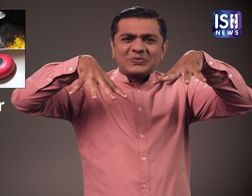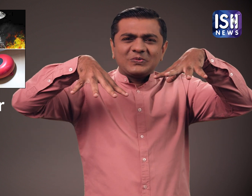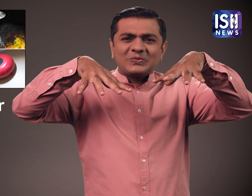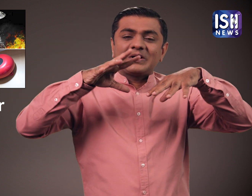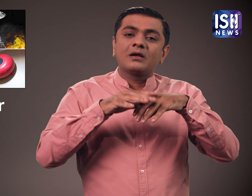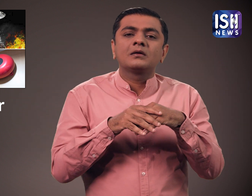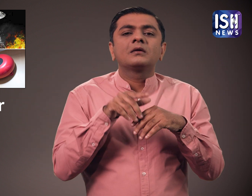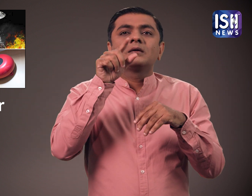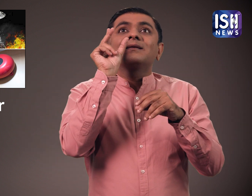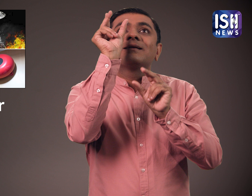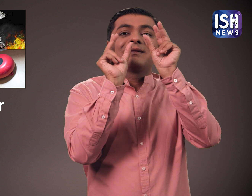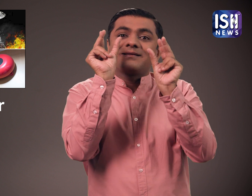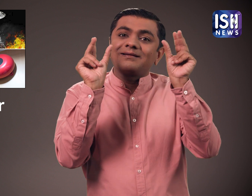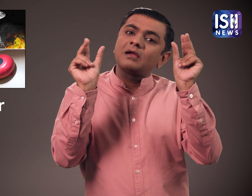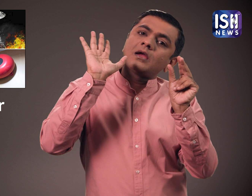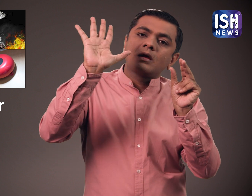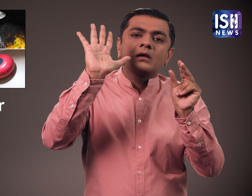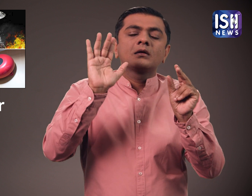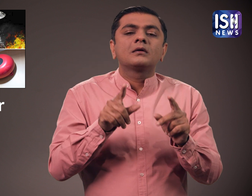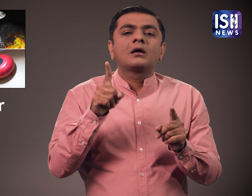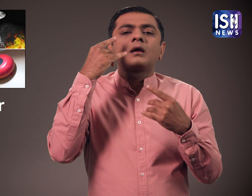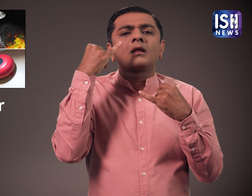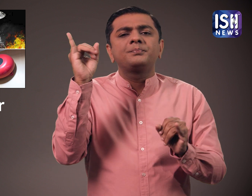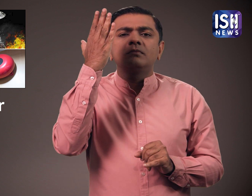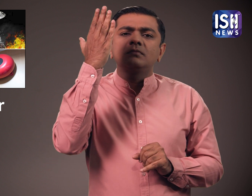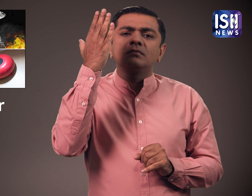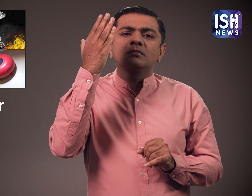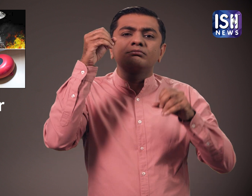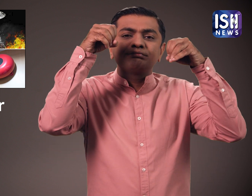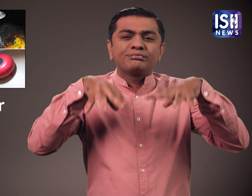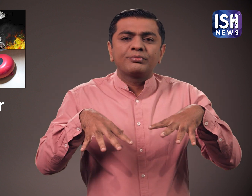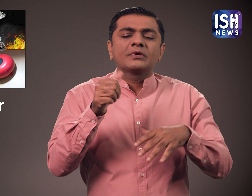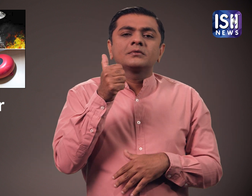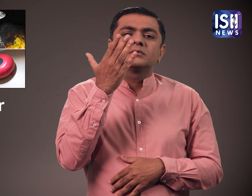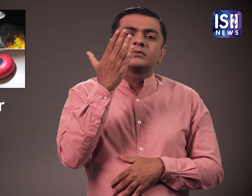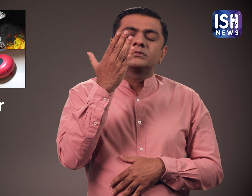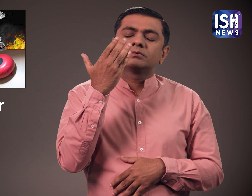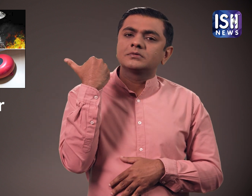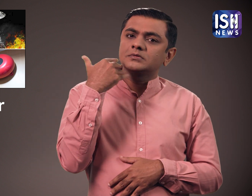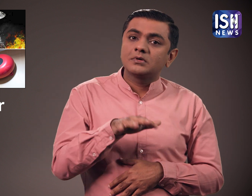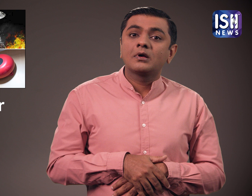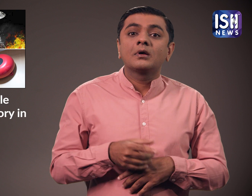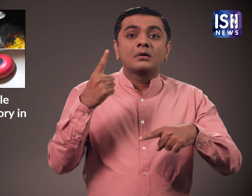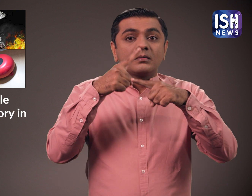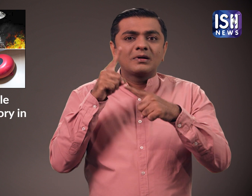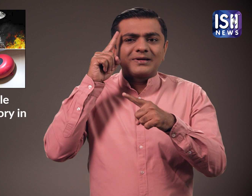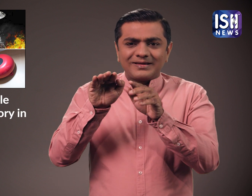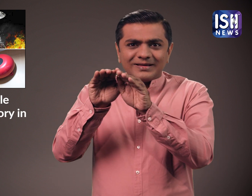स्प्रिंकलर काम नहीं कर रहे थे। यहां तक कि